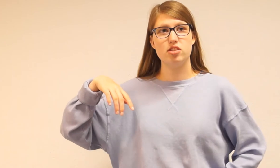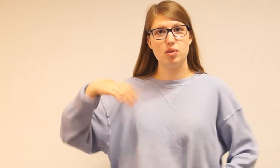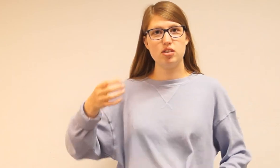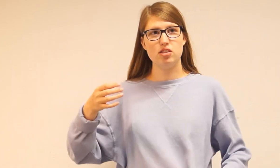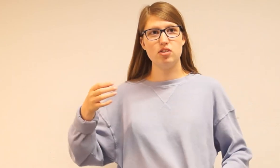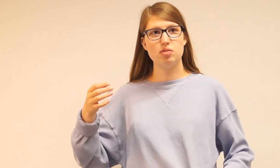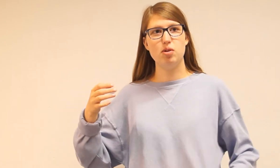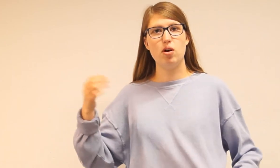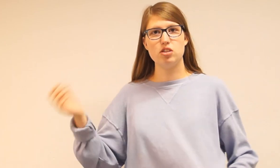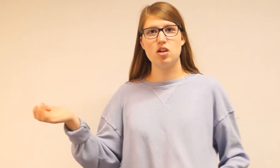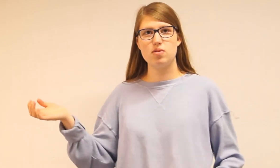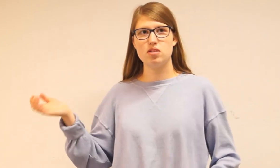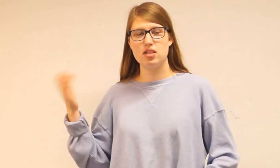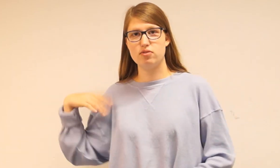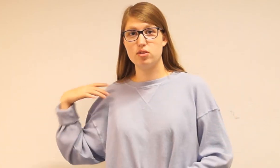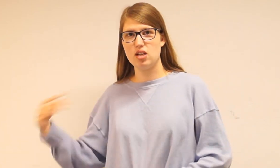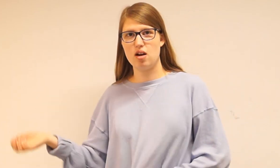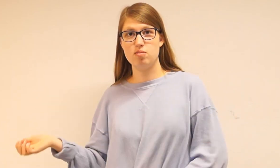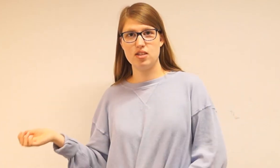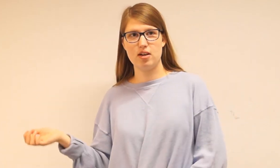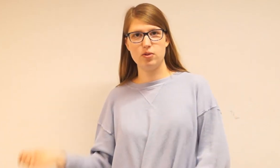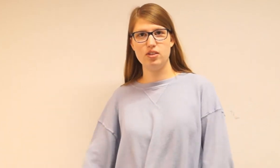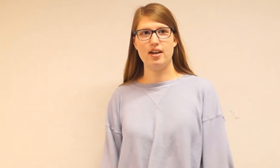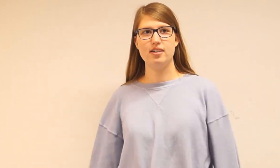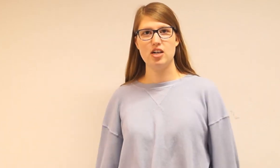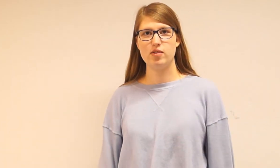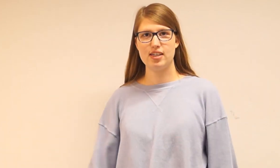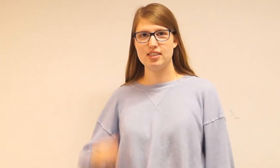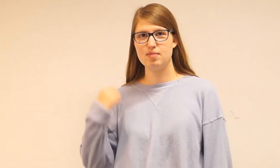Som også har noget rødt på Og så kommer han så til at fokusere på det her røde her Vi har et eksempel